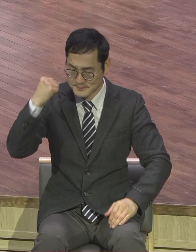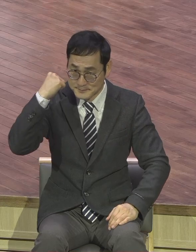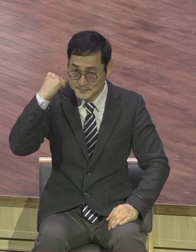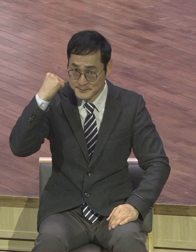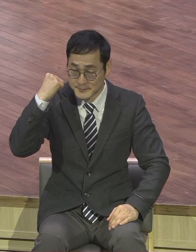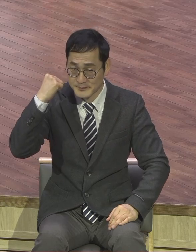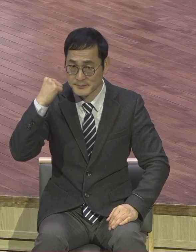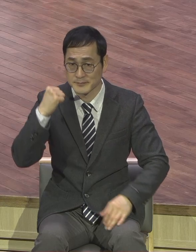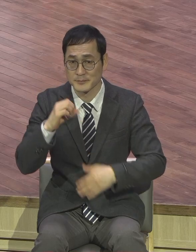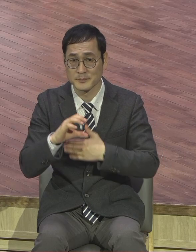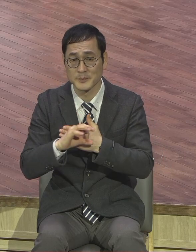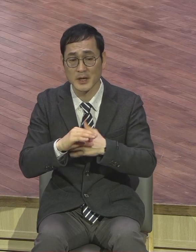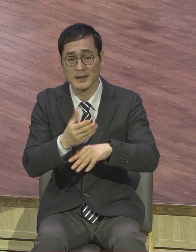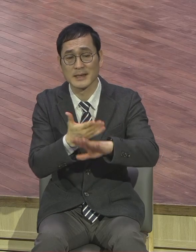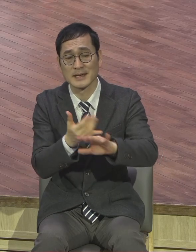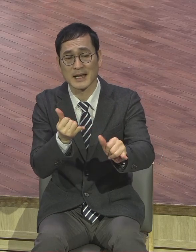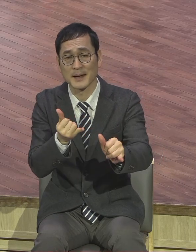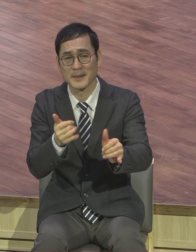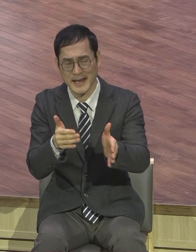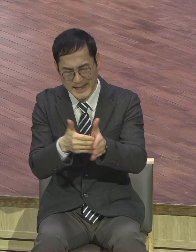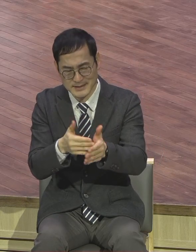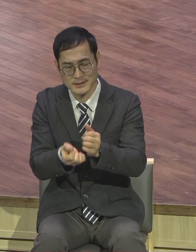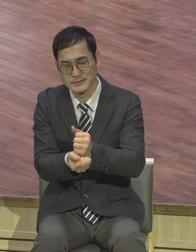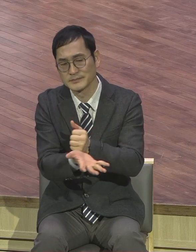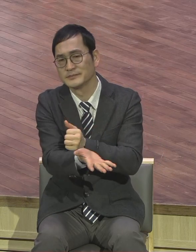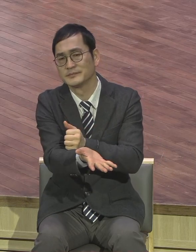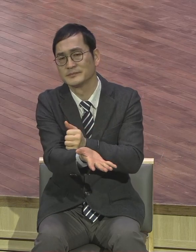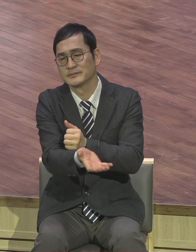이제는 다른 사람에게까지 영향이 피지어야 돼요.